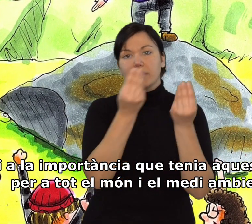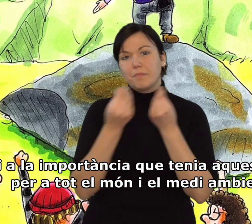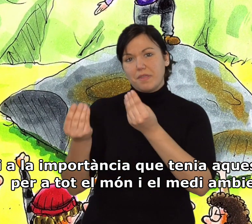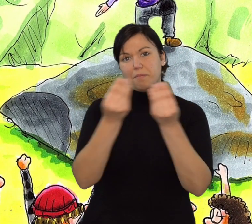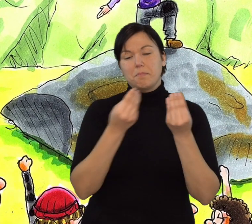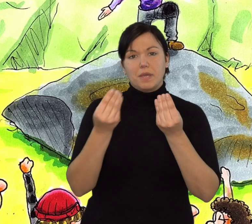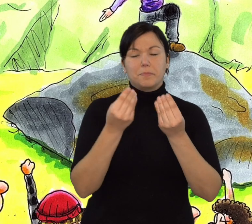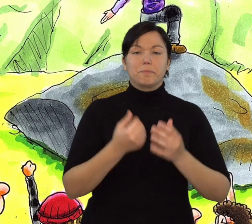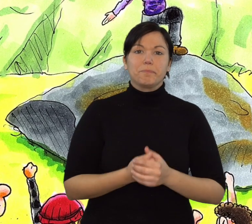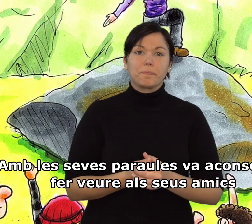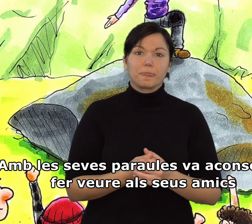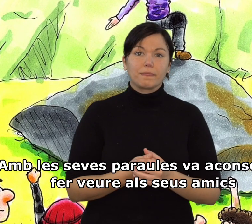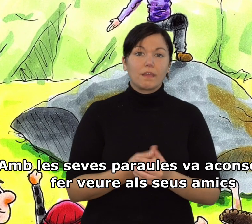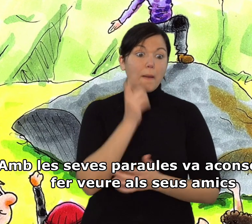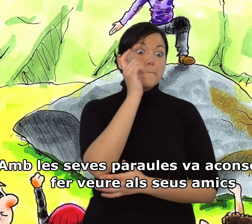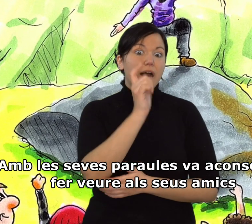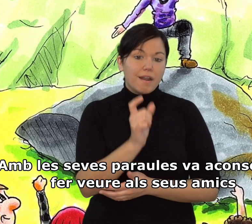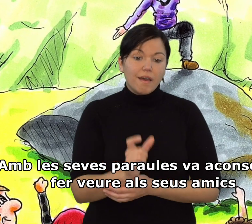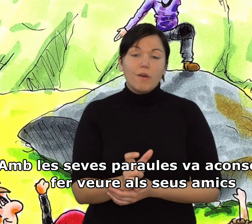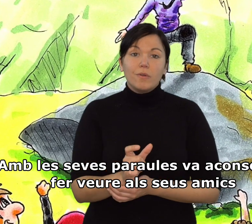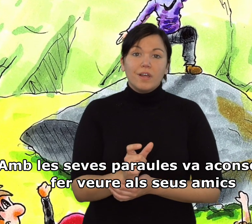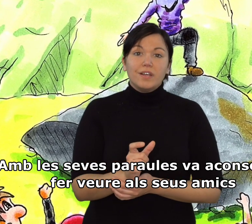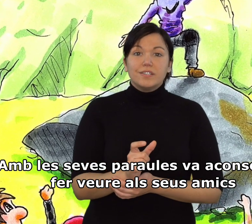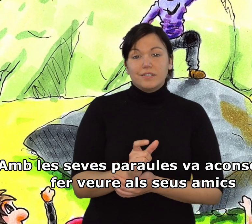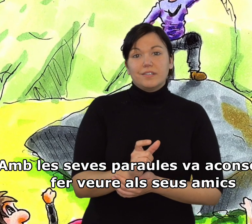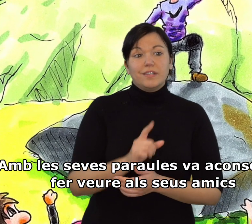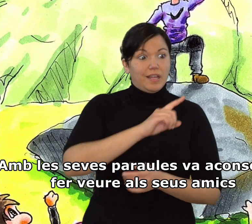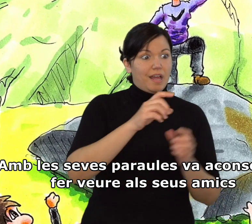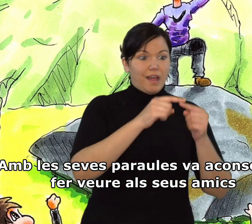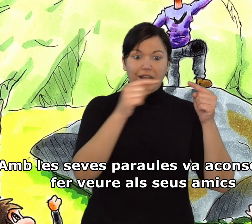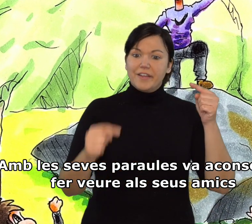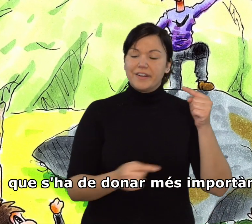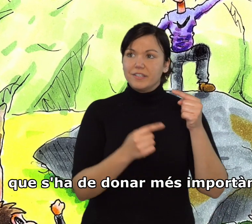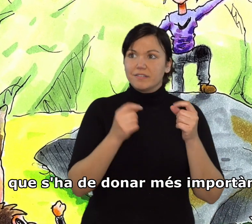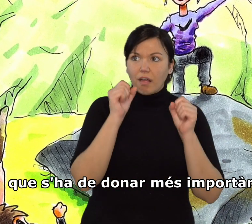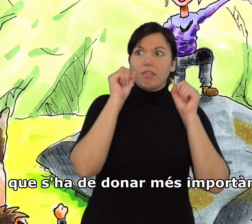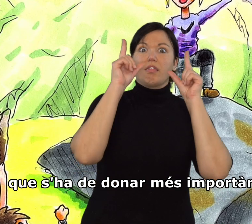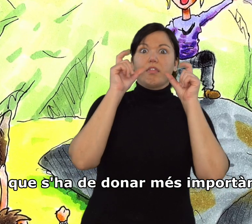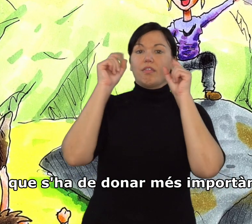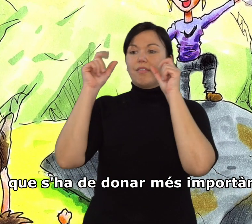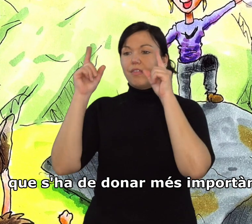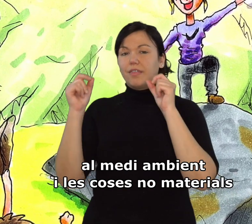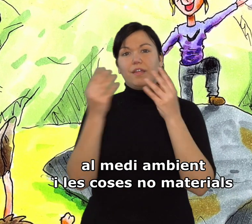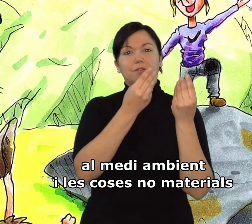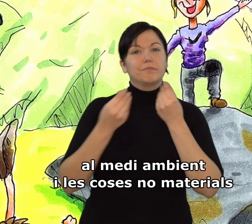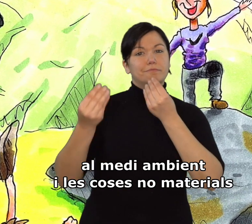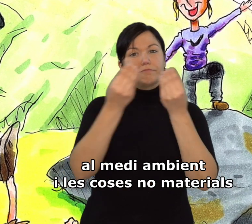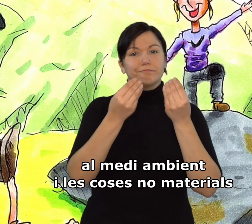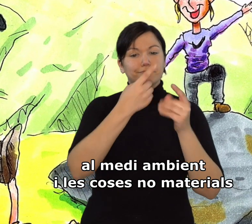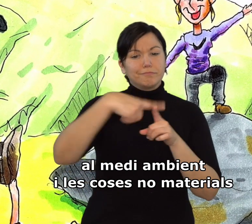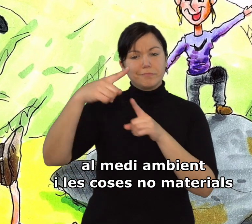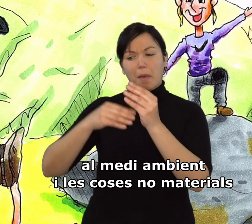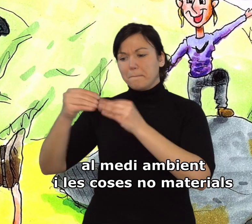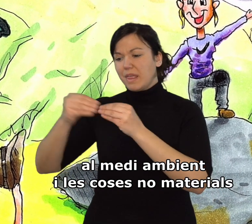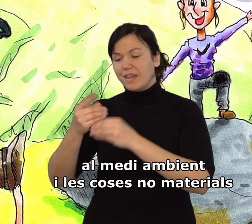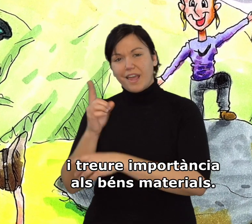medi ambient. Amb les seves paraules, va aconseguir fer veure als seus amics que s'ha de donar més importància al medi ambient i les